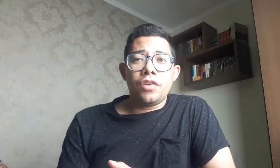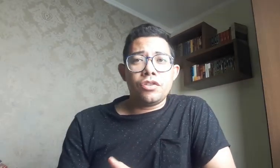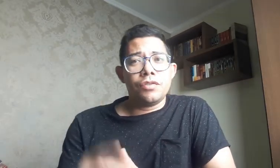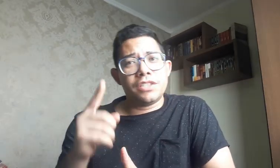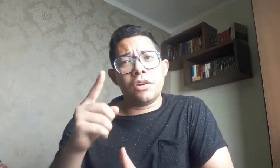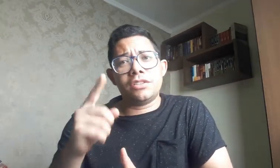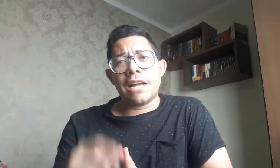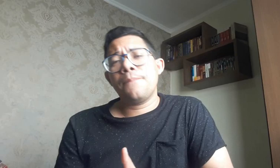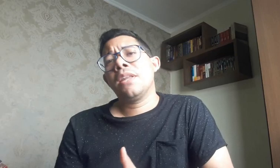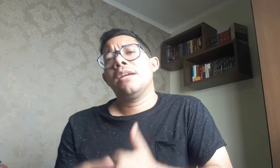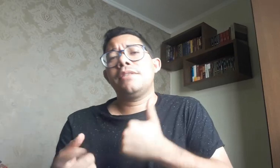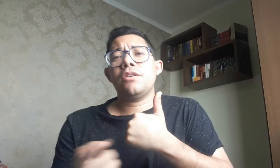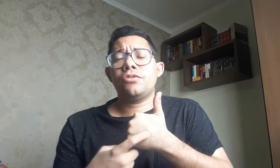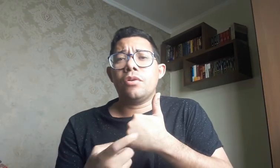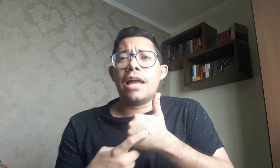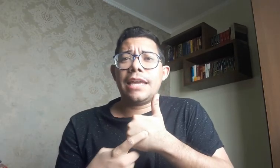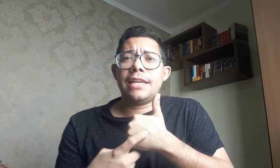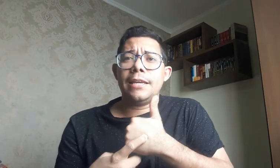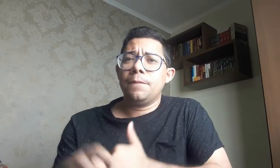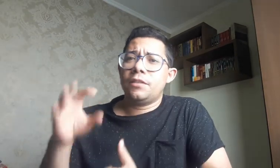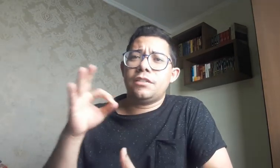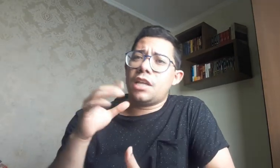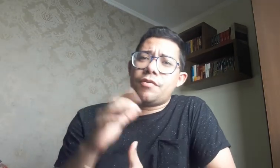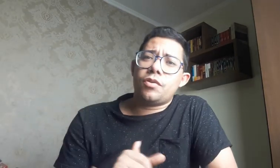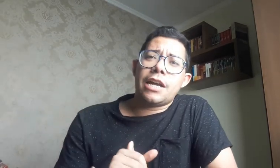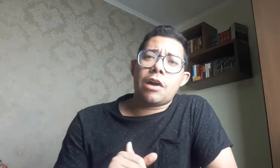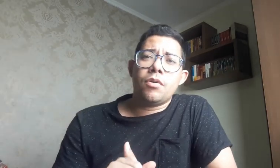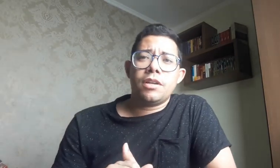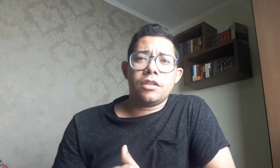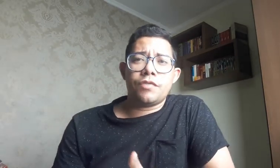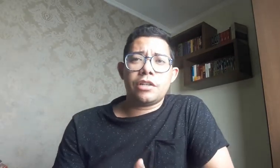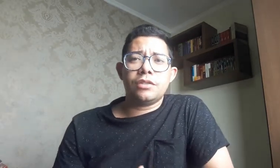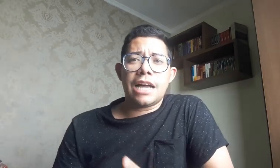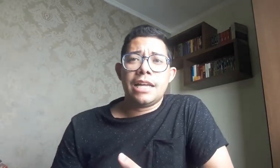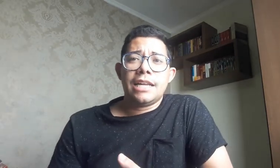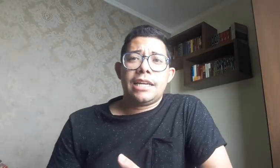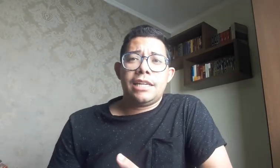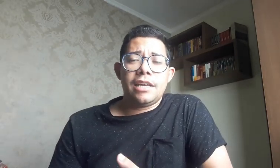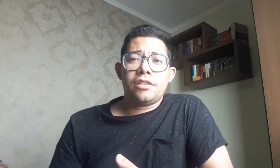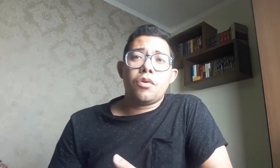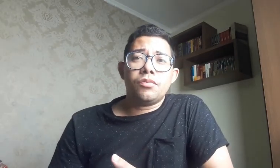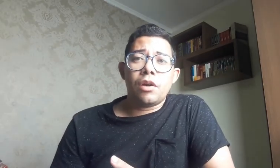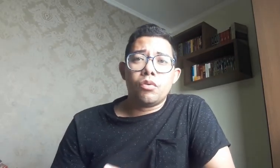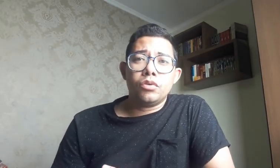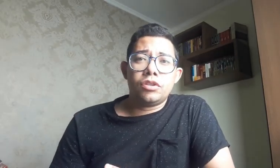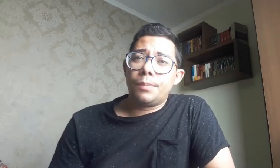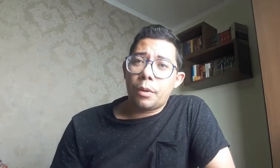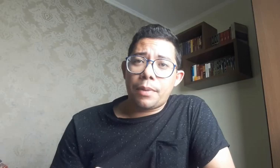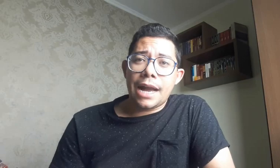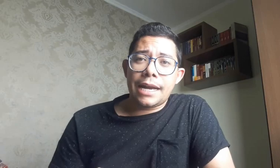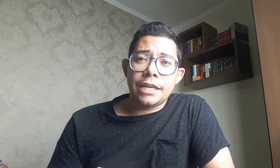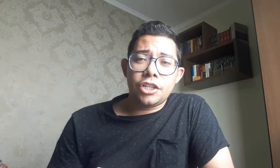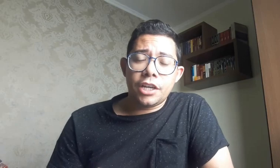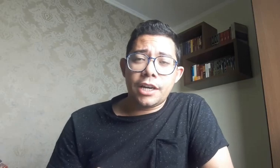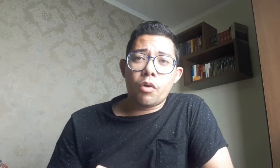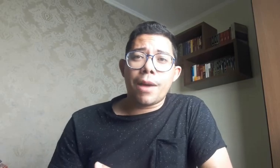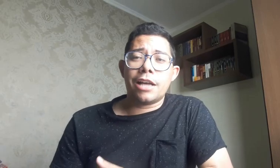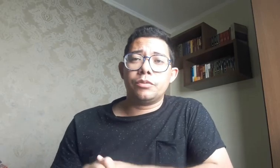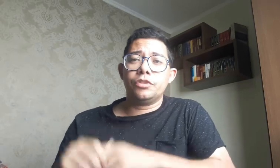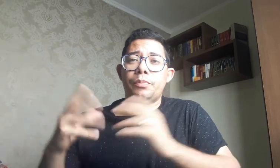vídeo, se você gostar, deixe o seu like aí, se inscreva no canal, que isso vai ajudar que esse conteúdo se propaga e chegue ao máximo de